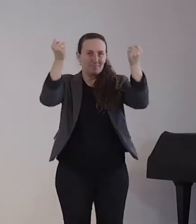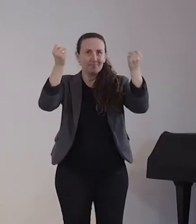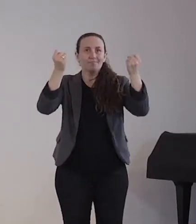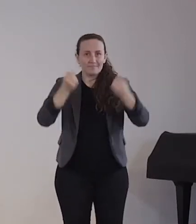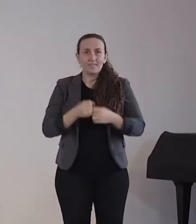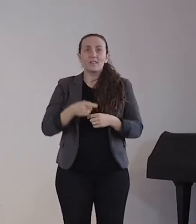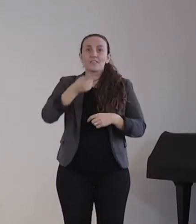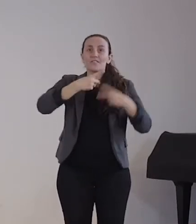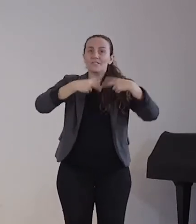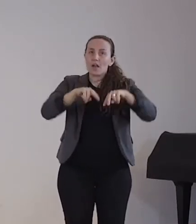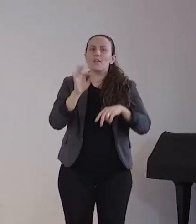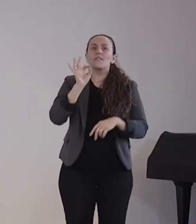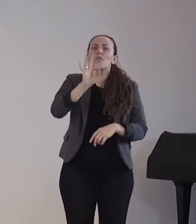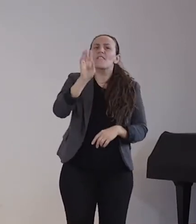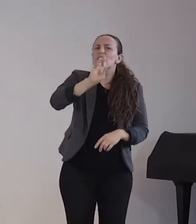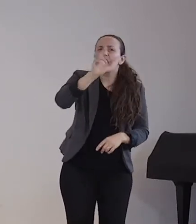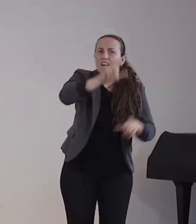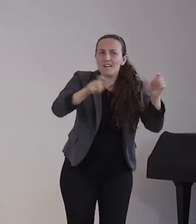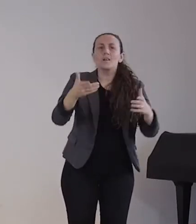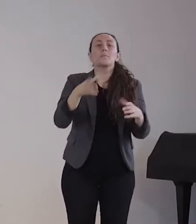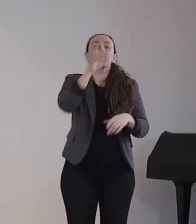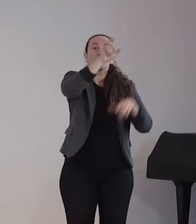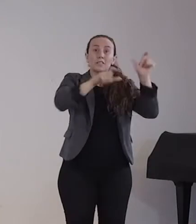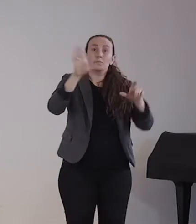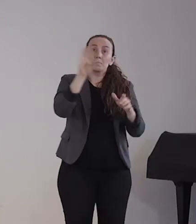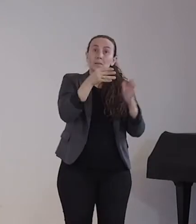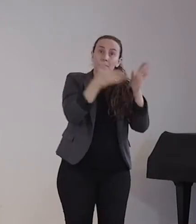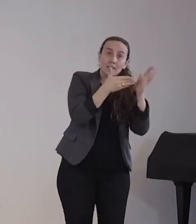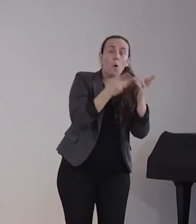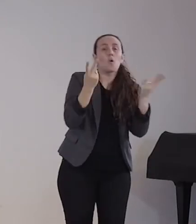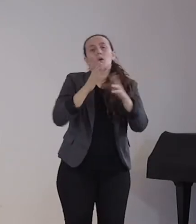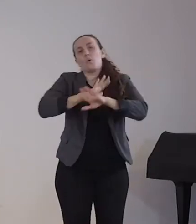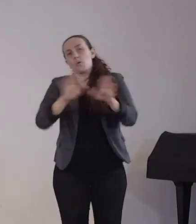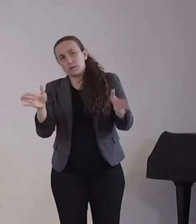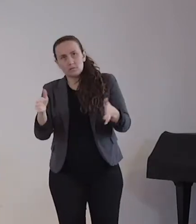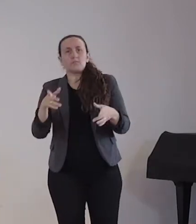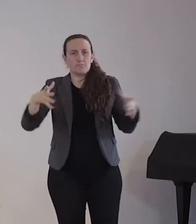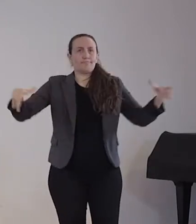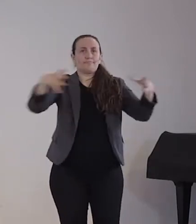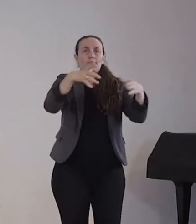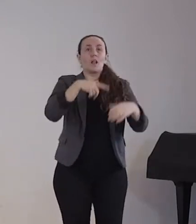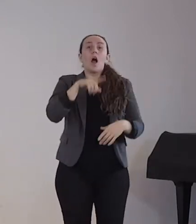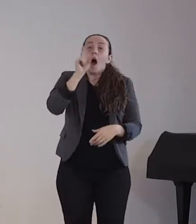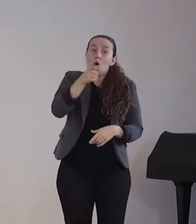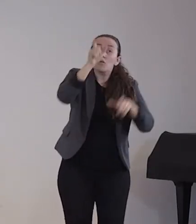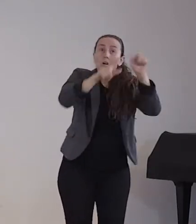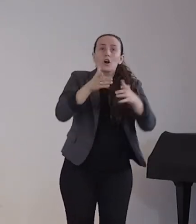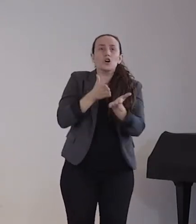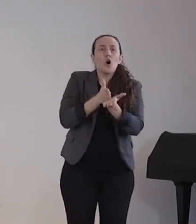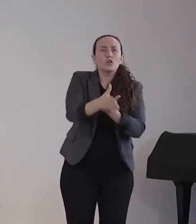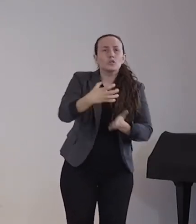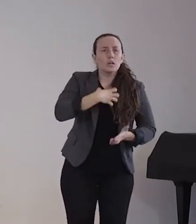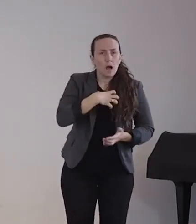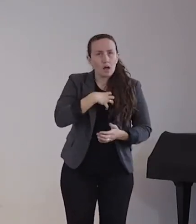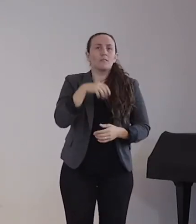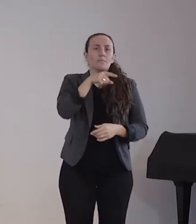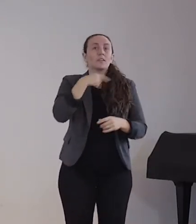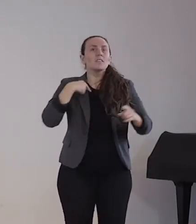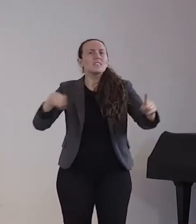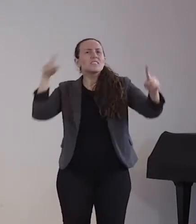ohne Behinderung und chronischen Erkrankungen. Ein Hauptziel des Vereins ist es, gemeinsam ins Leben zu gehen, egal ob man eine